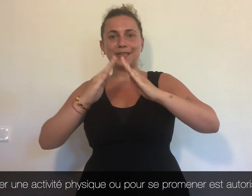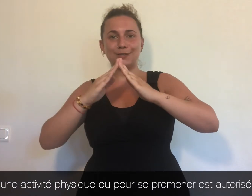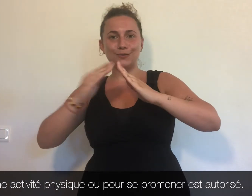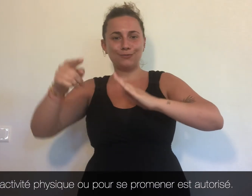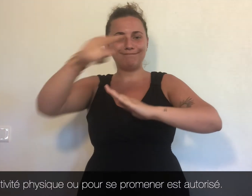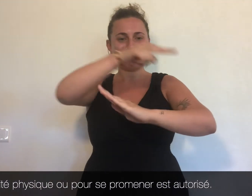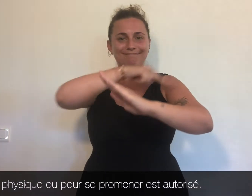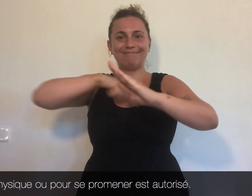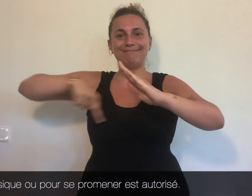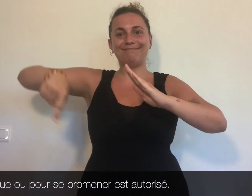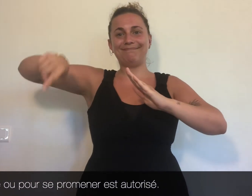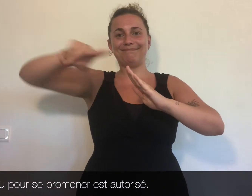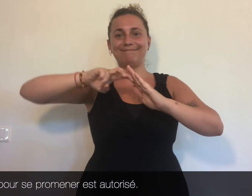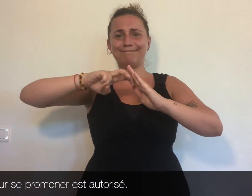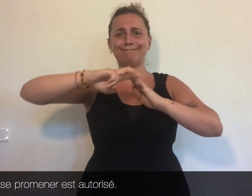est autorisé